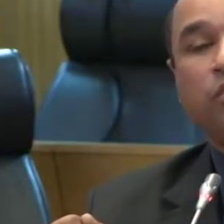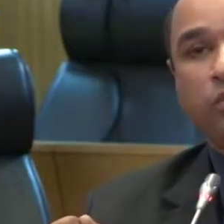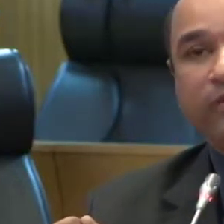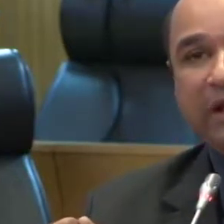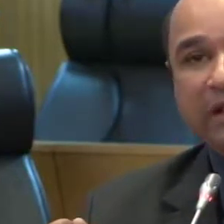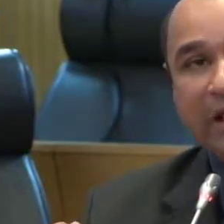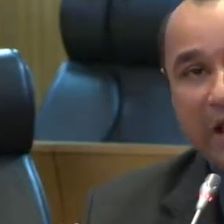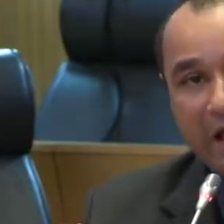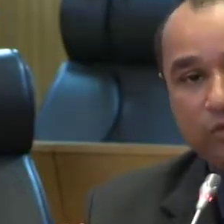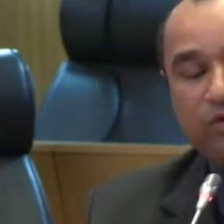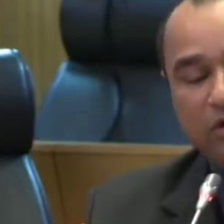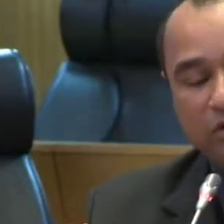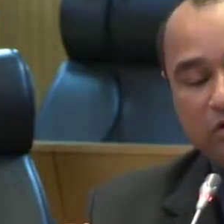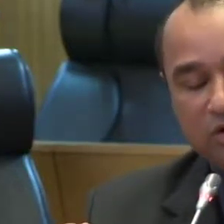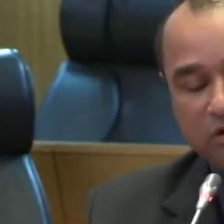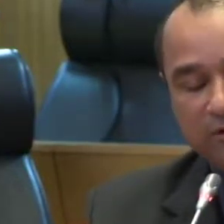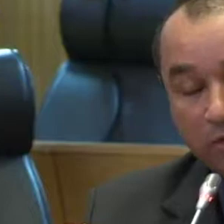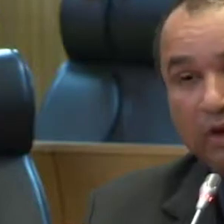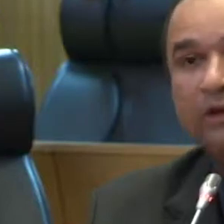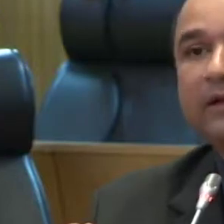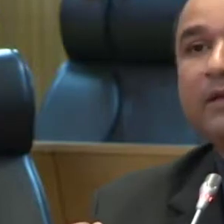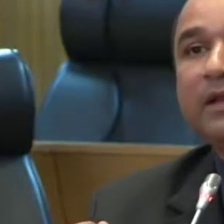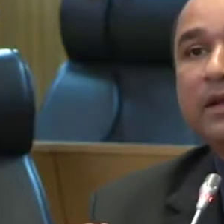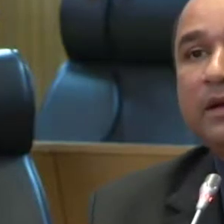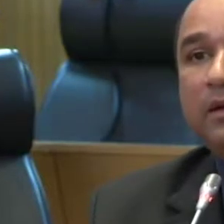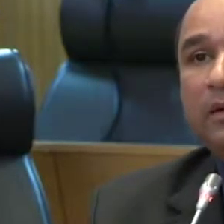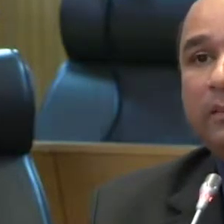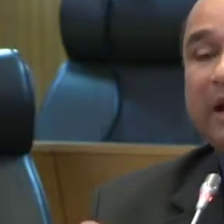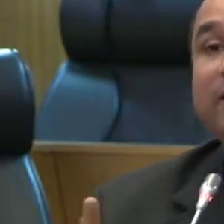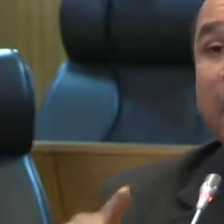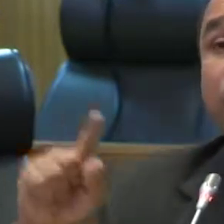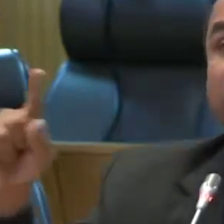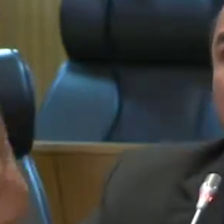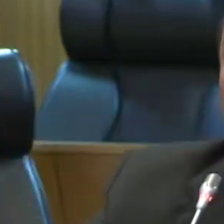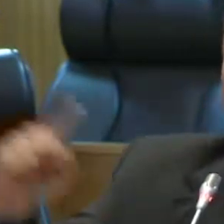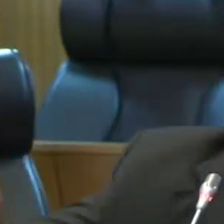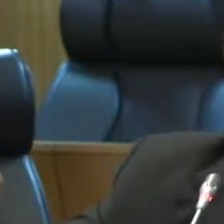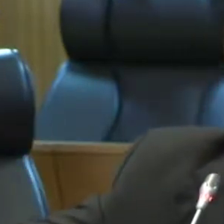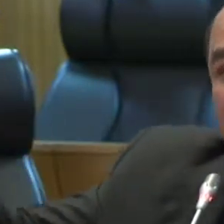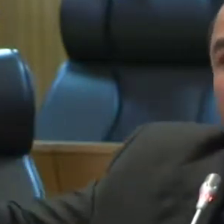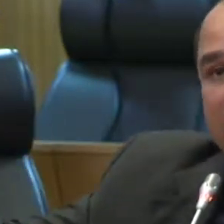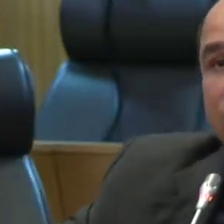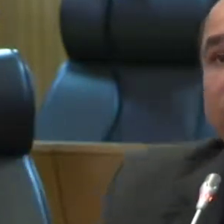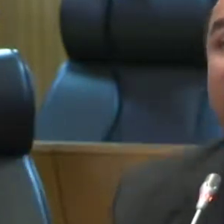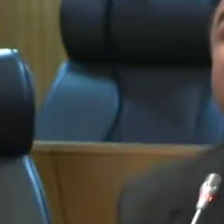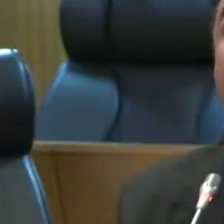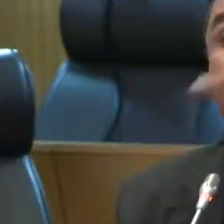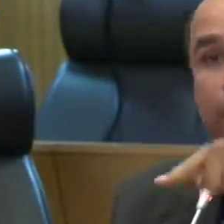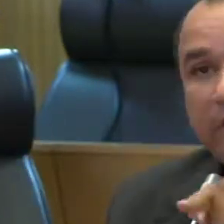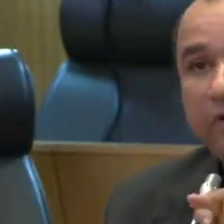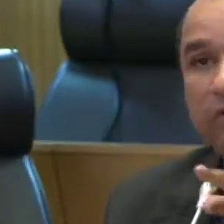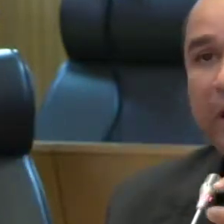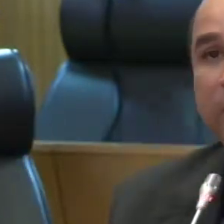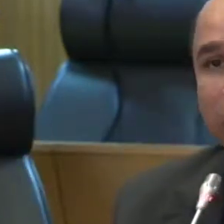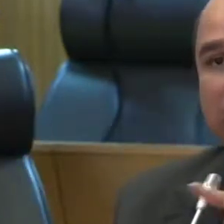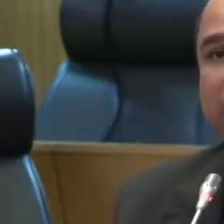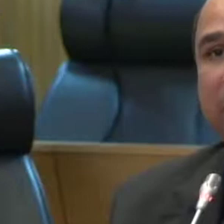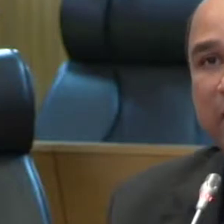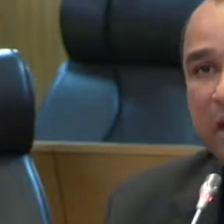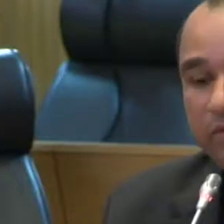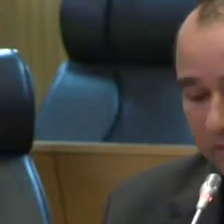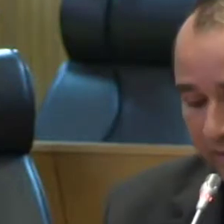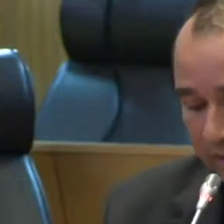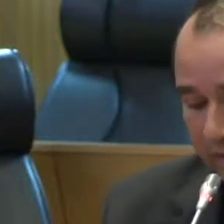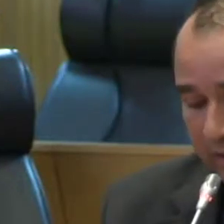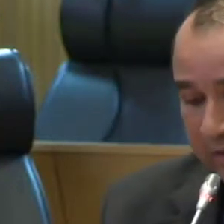com o secretário de segurança para que se reunisse novamente com as associações. E assim foi feito a pedido do